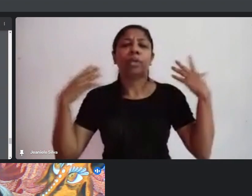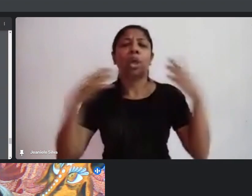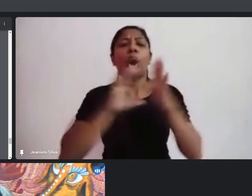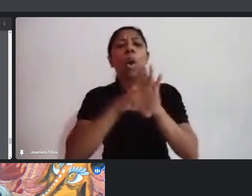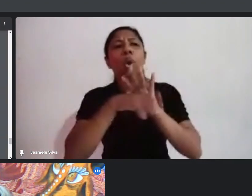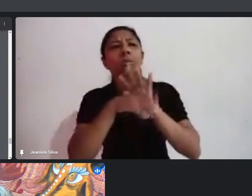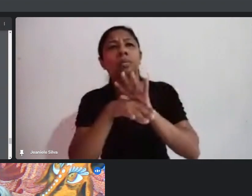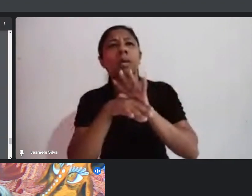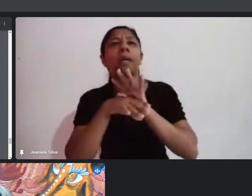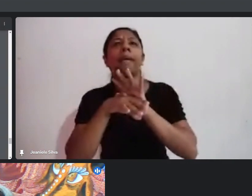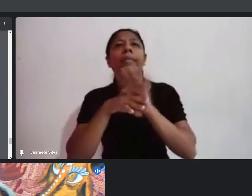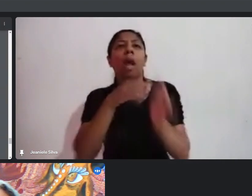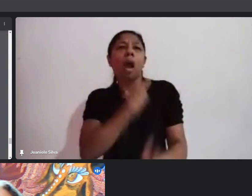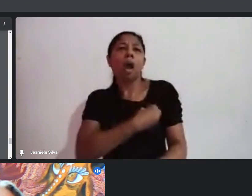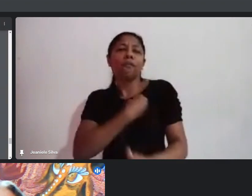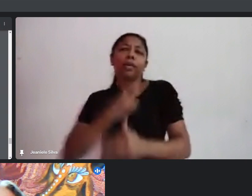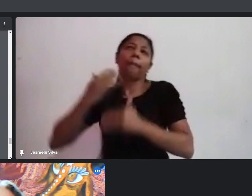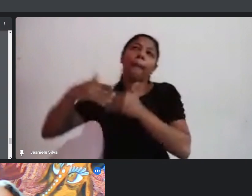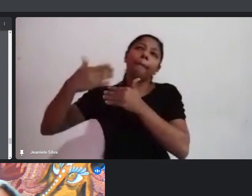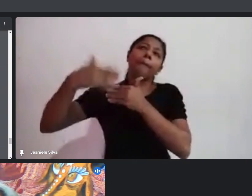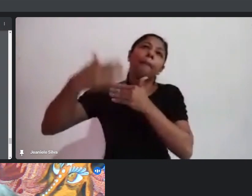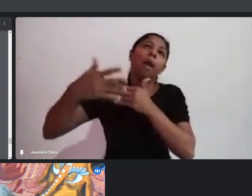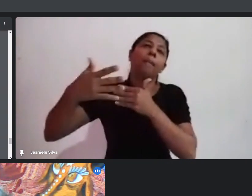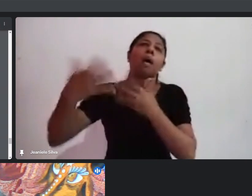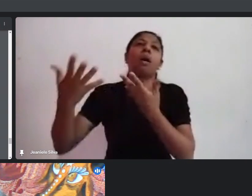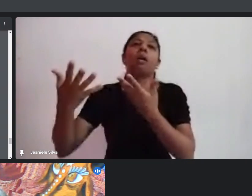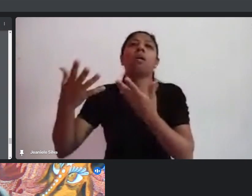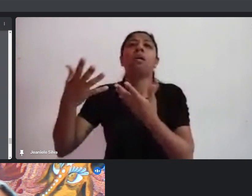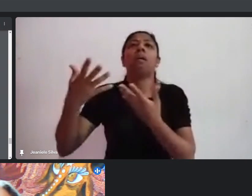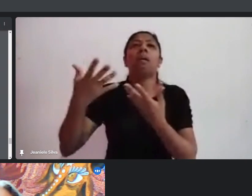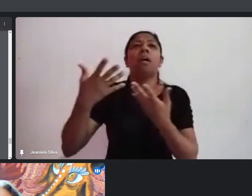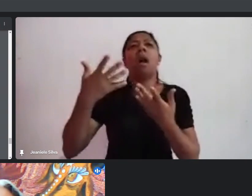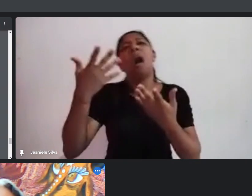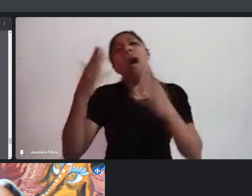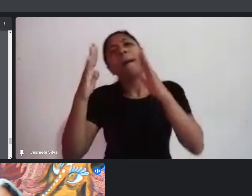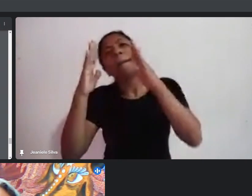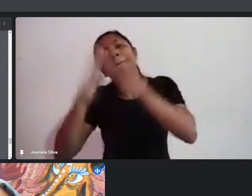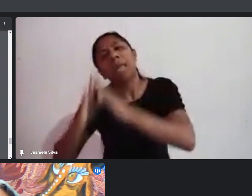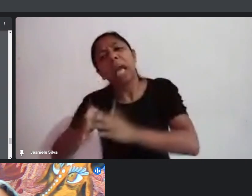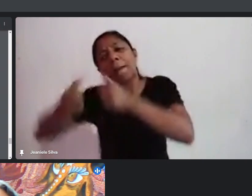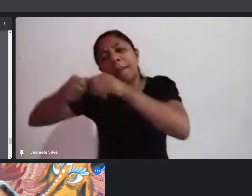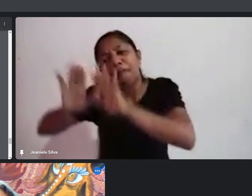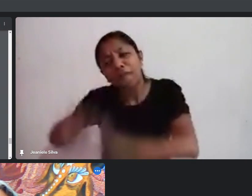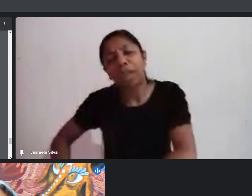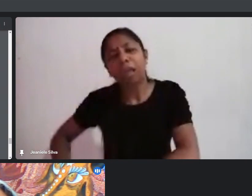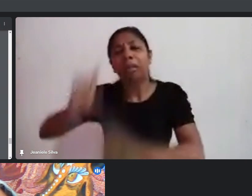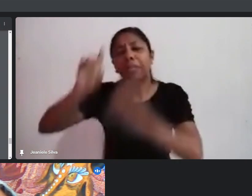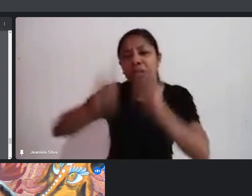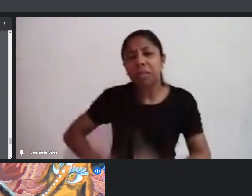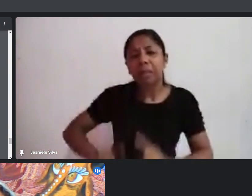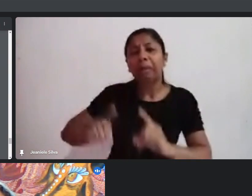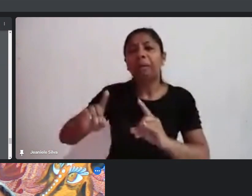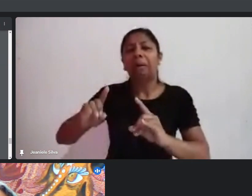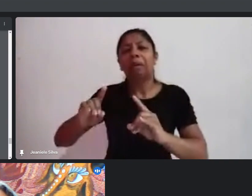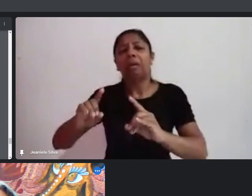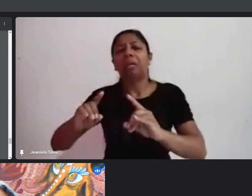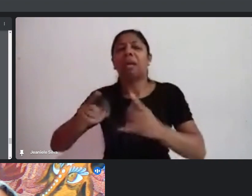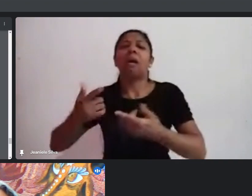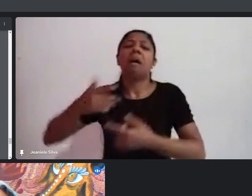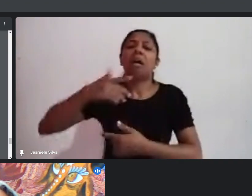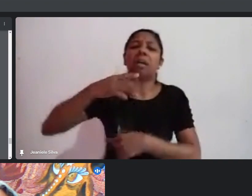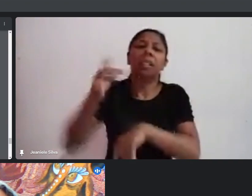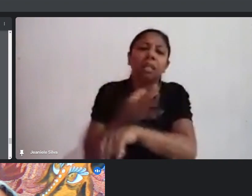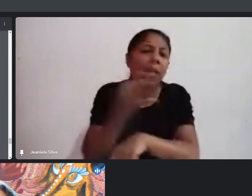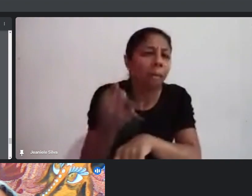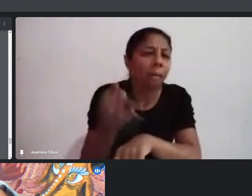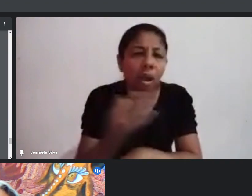longo da vida, algumas pessoas colocaram que pessoas com deficiência têm que ficar em casa, não dá para sair porque elas não trabalham. Ou as pessoas com deficiência ficam